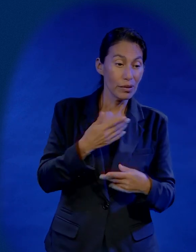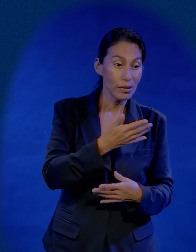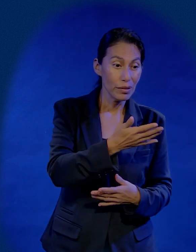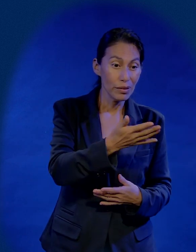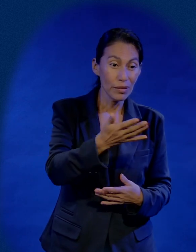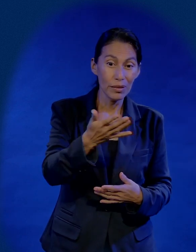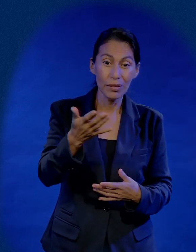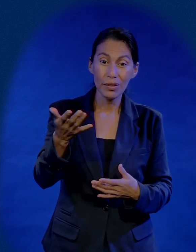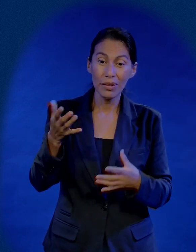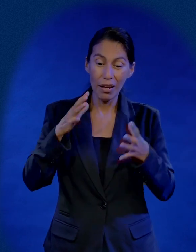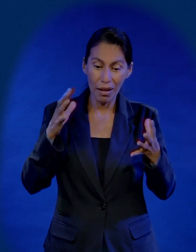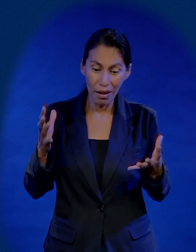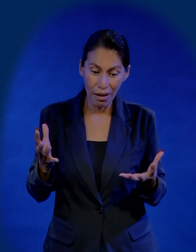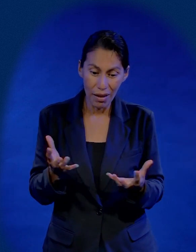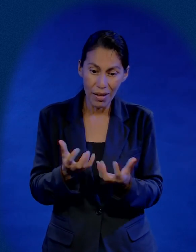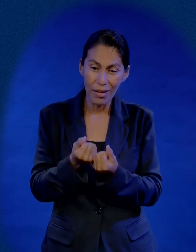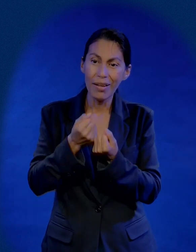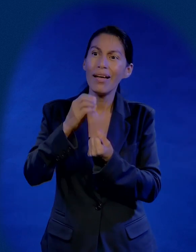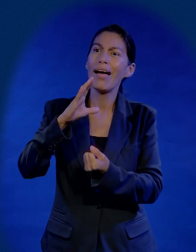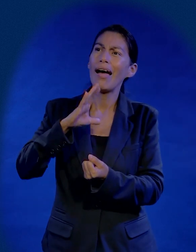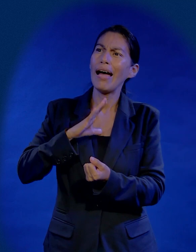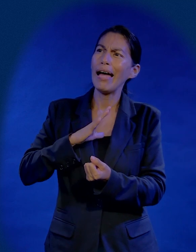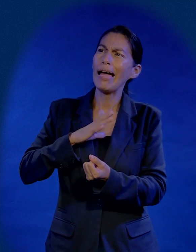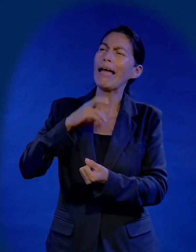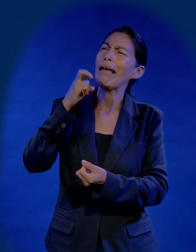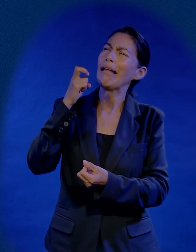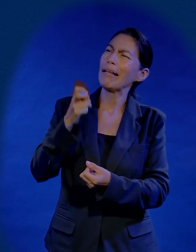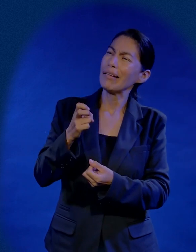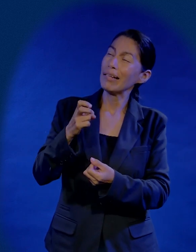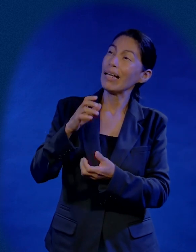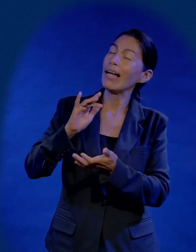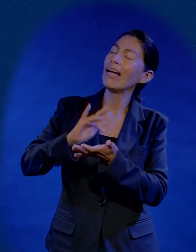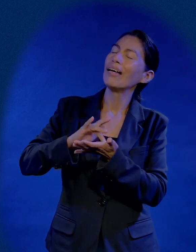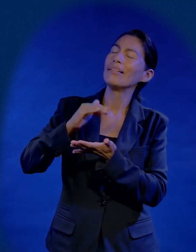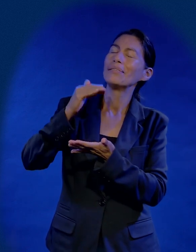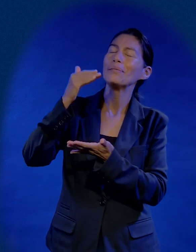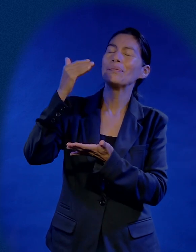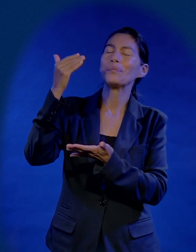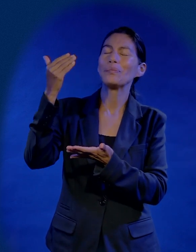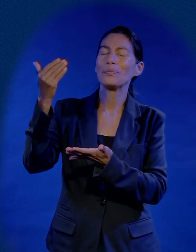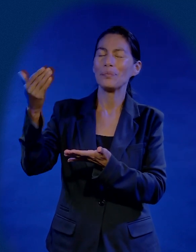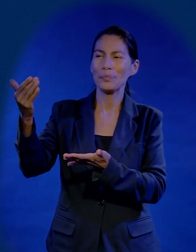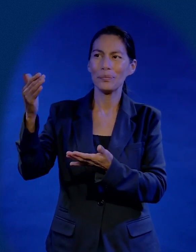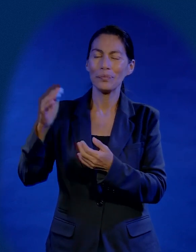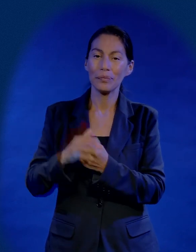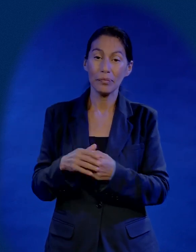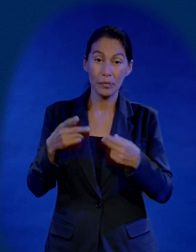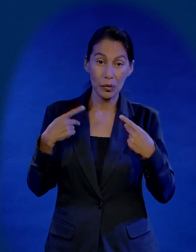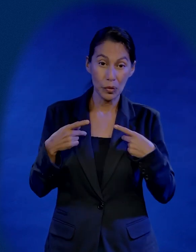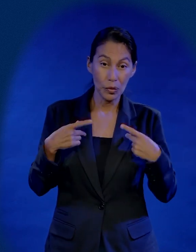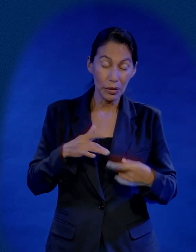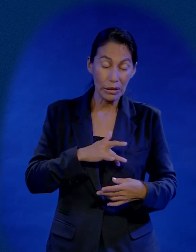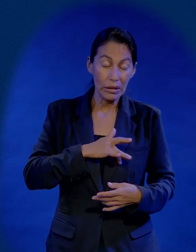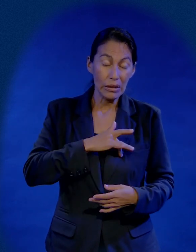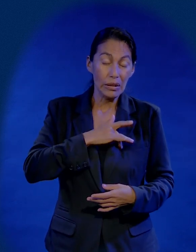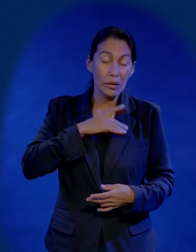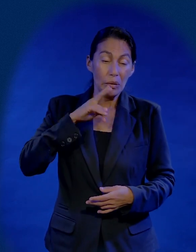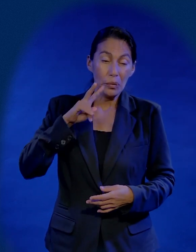agradecida por tener la salvación gente con gran